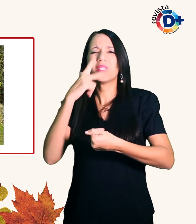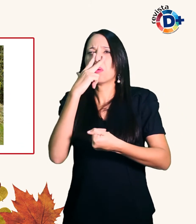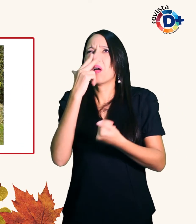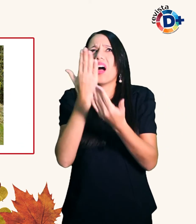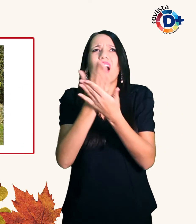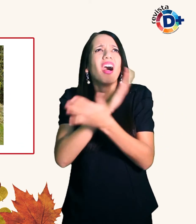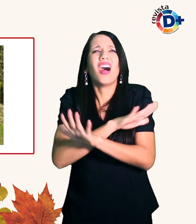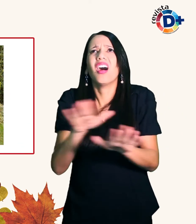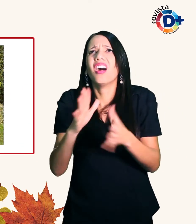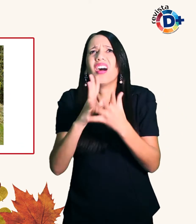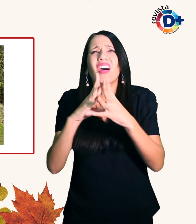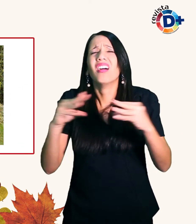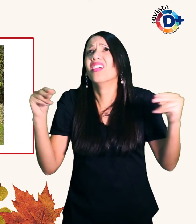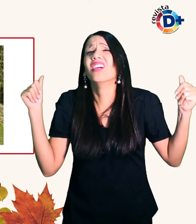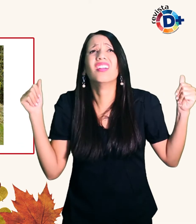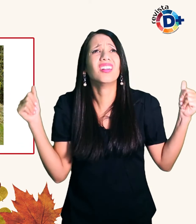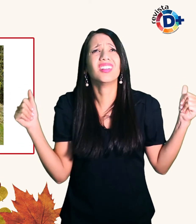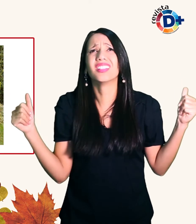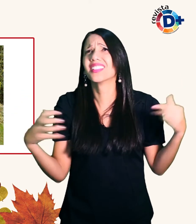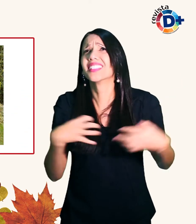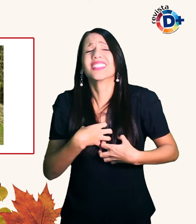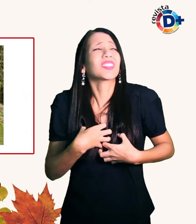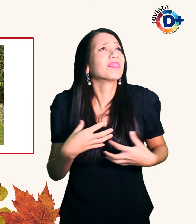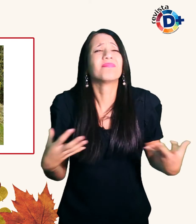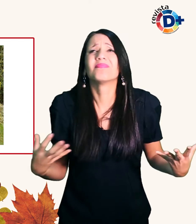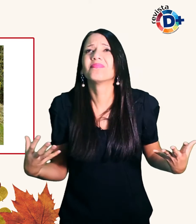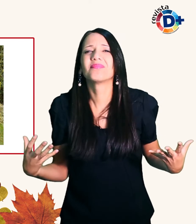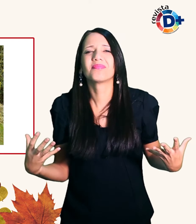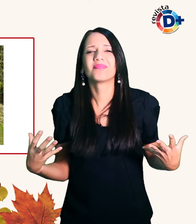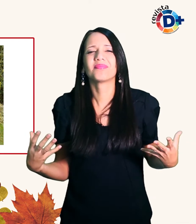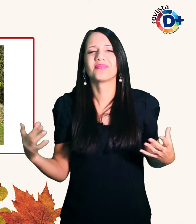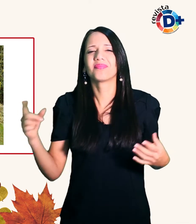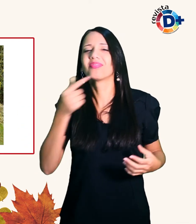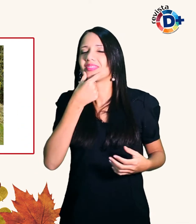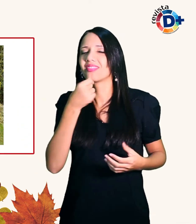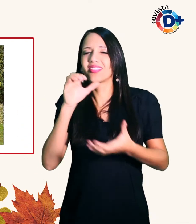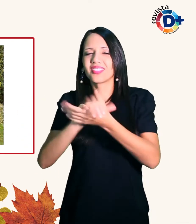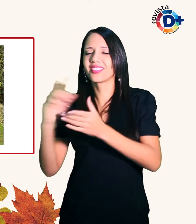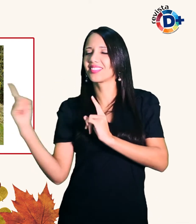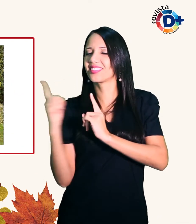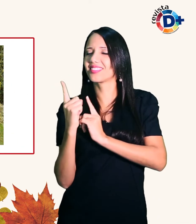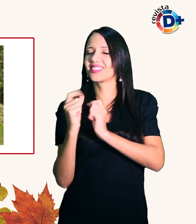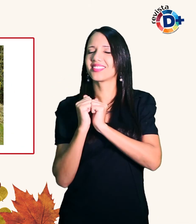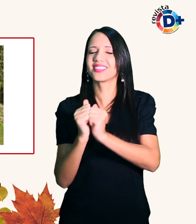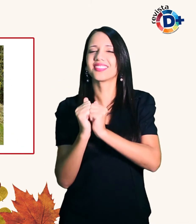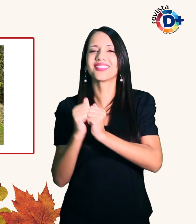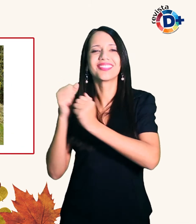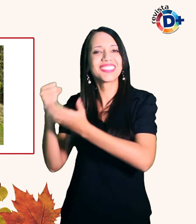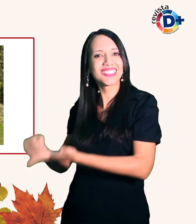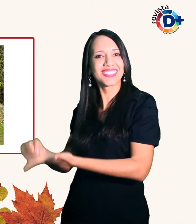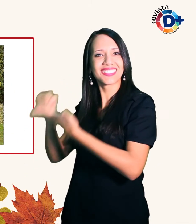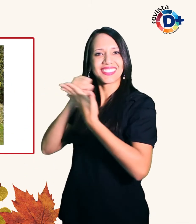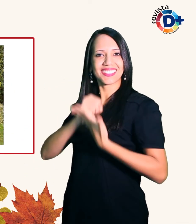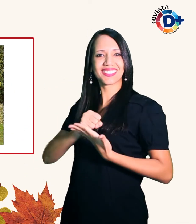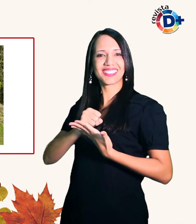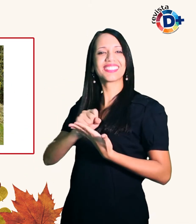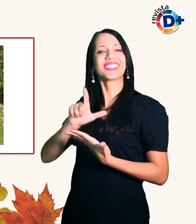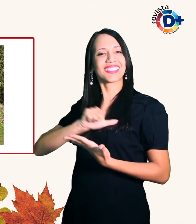muitas coisas não faziam mais sentido mas ele estava comigo Me deu muita força para encarar a